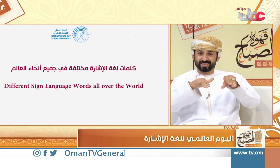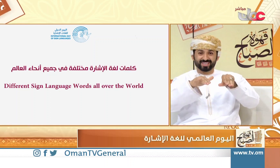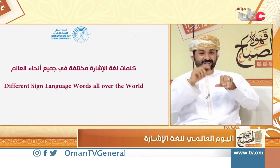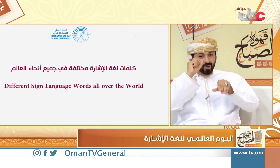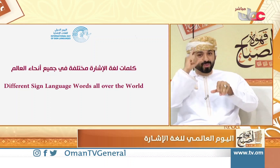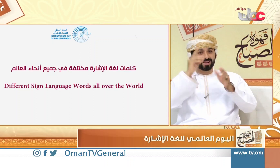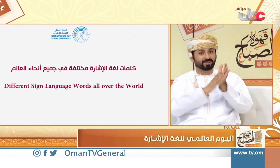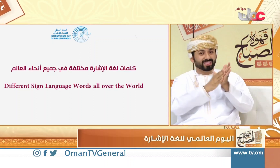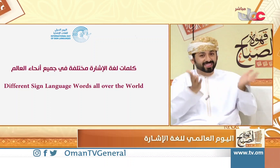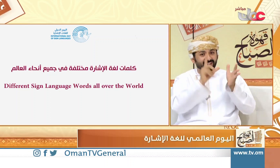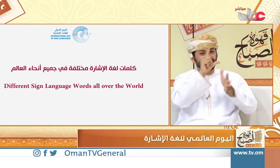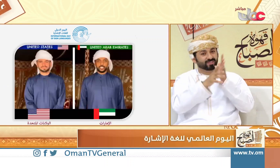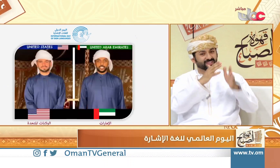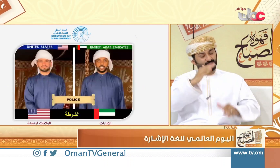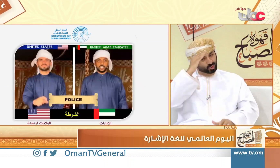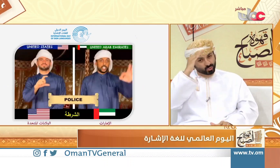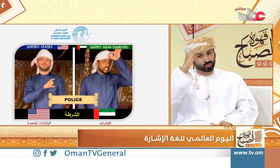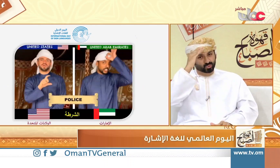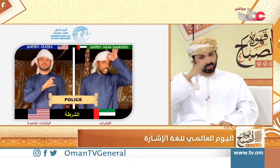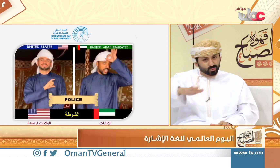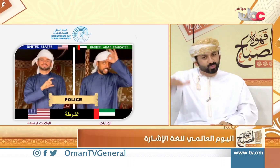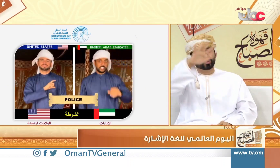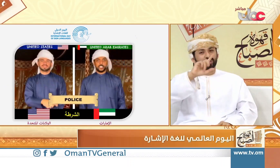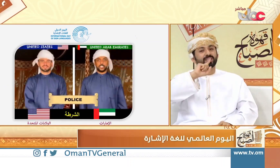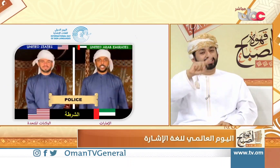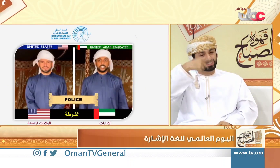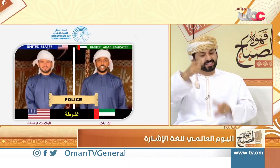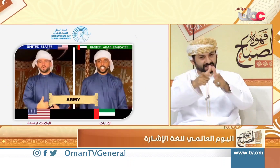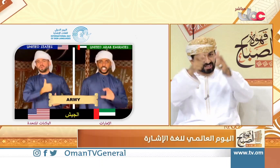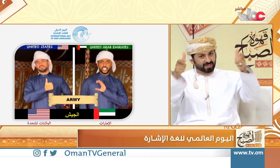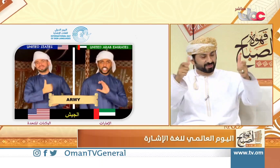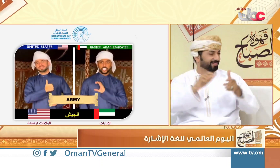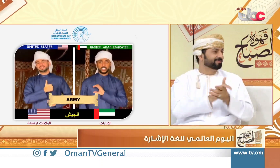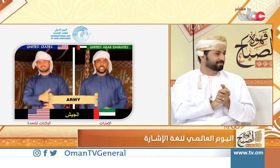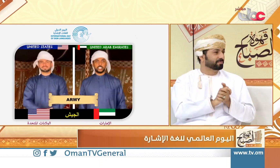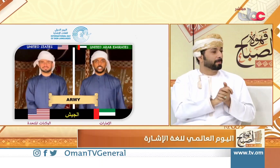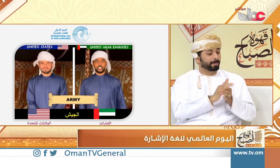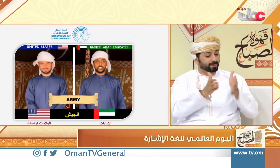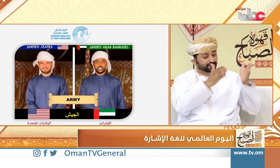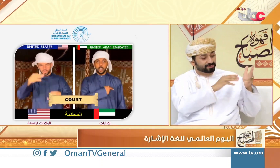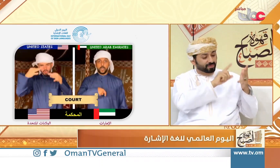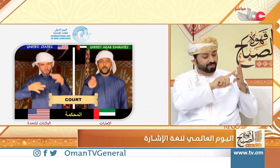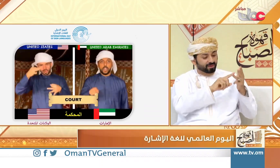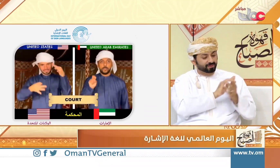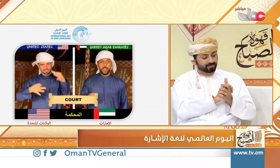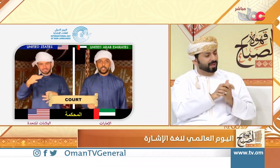شيماء وهي تتحدث عن هذا الدعم وهذا الحفز وهذا النشاط ونتأمل كذلك أنه السنة القادمة تكون أكثر